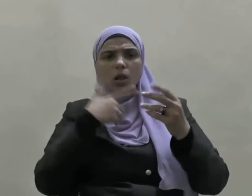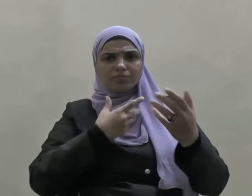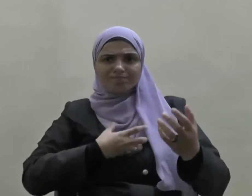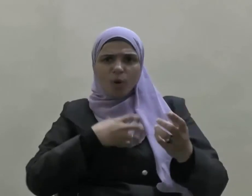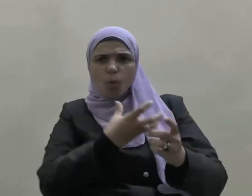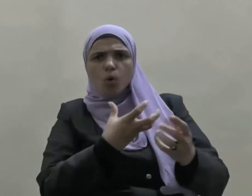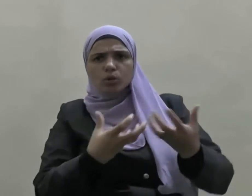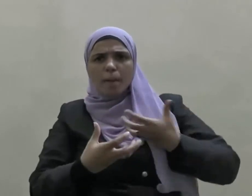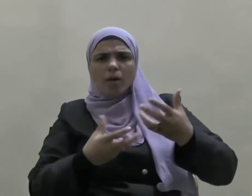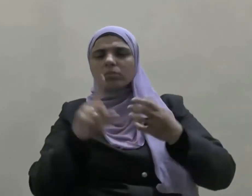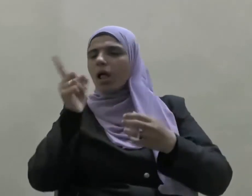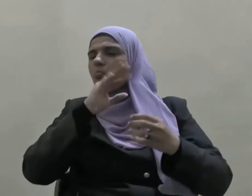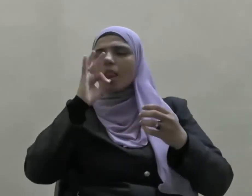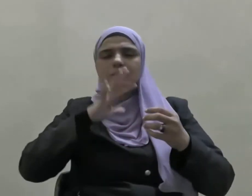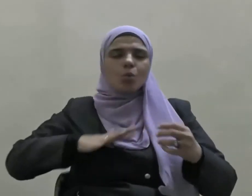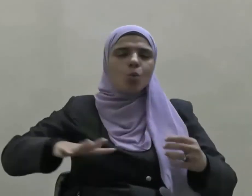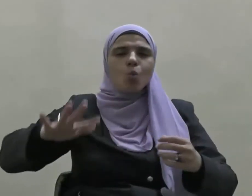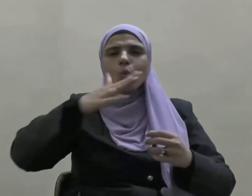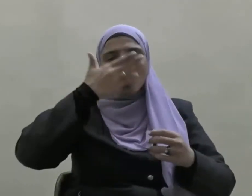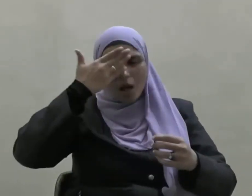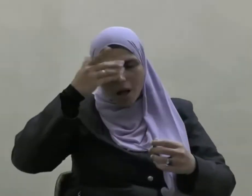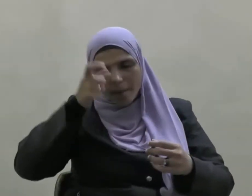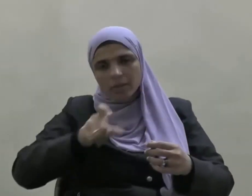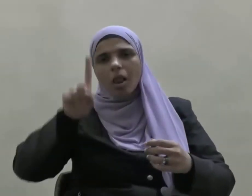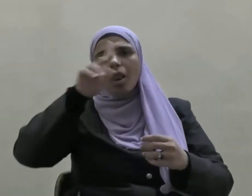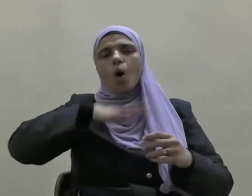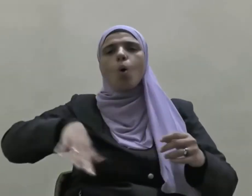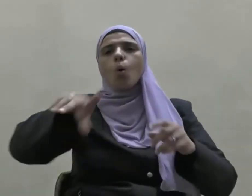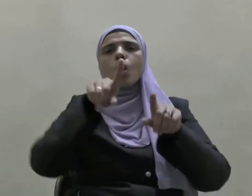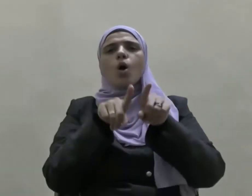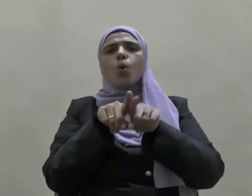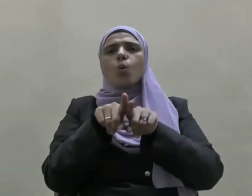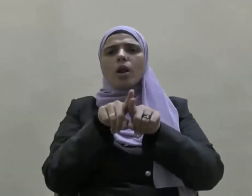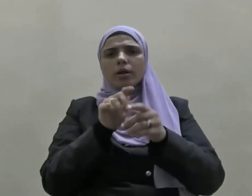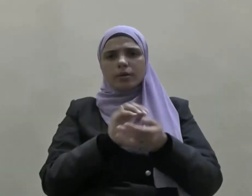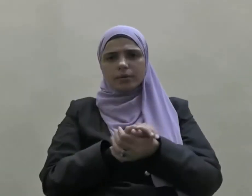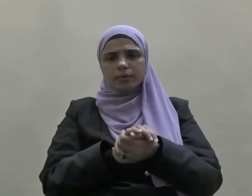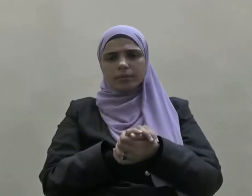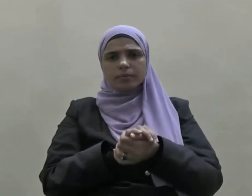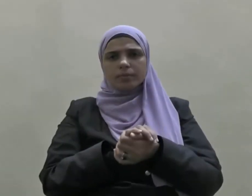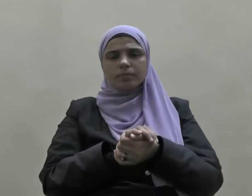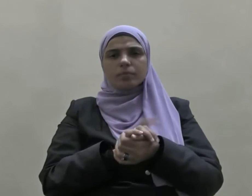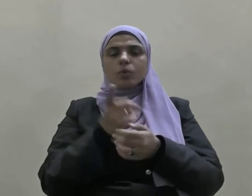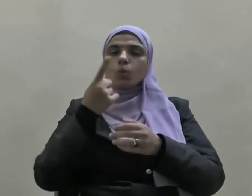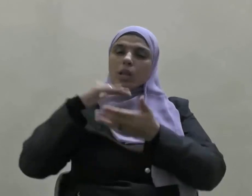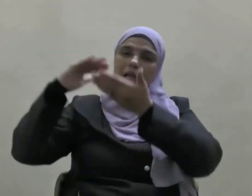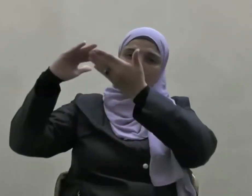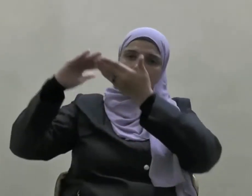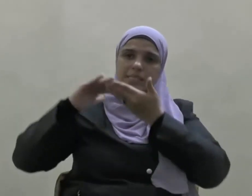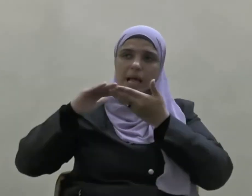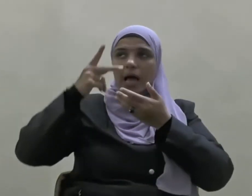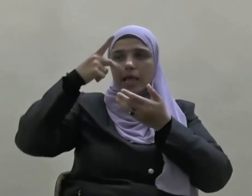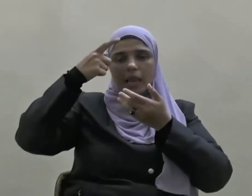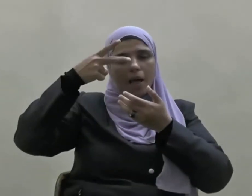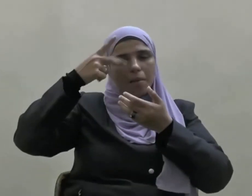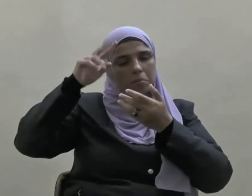تباغضوا وكونوا عباد الله إخوانا الاستعانة بأهل